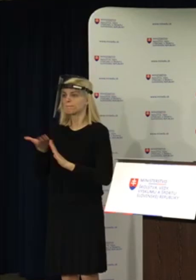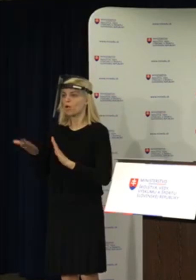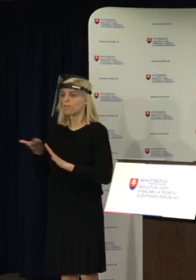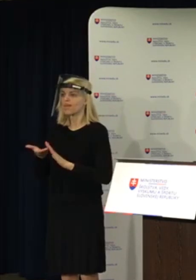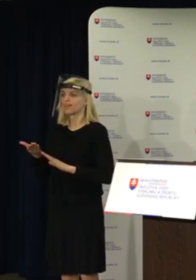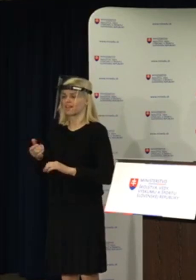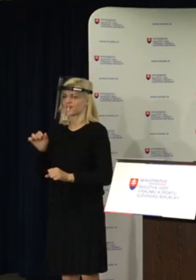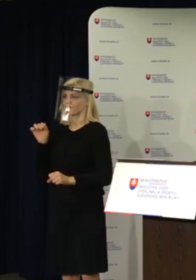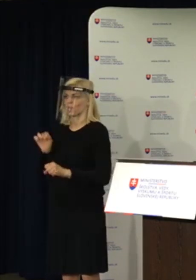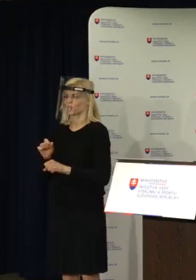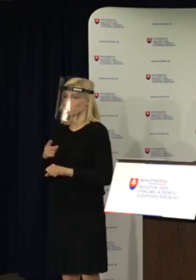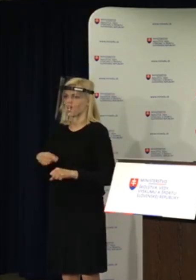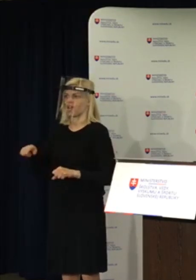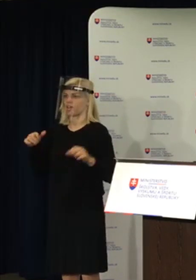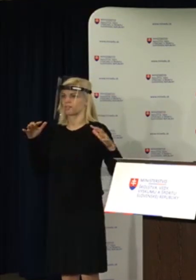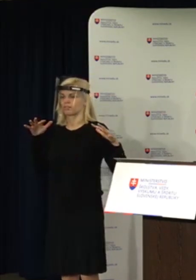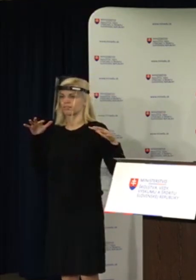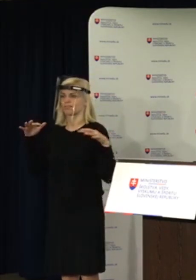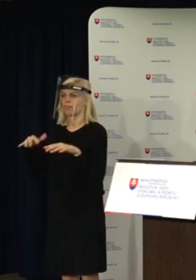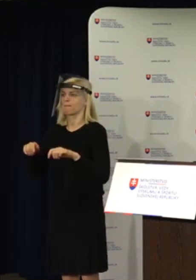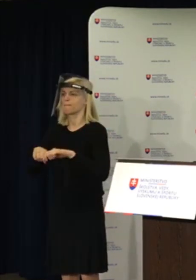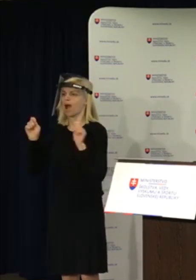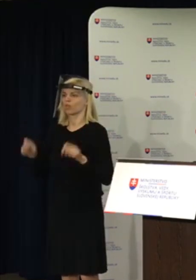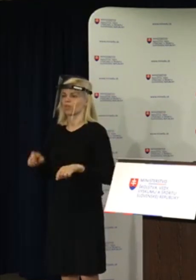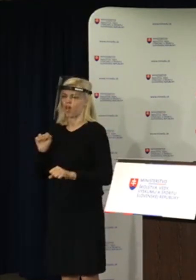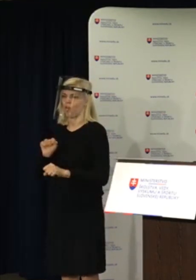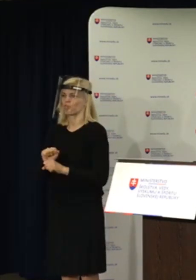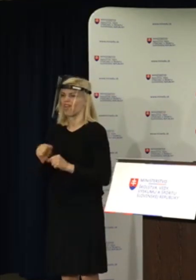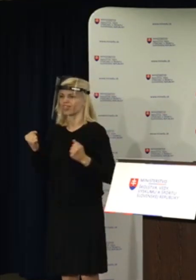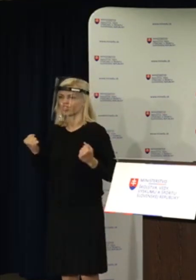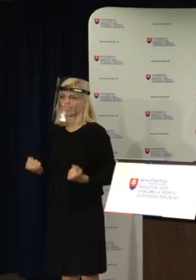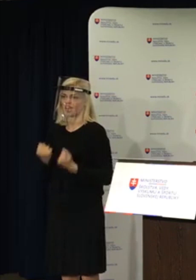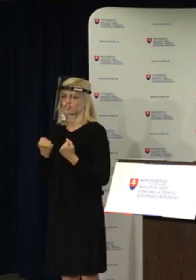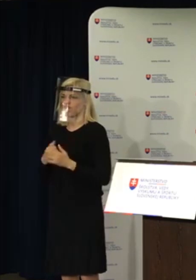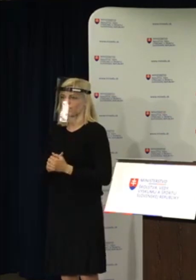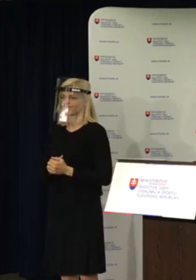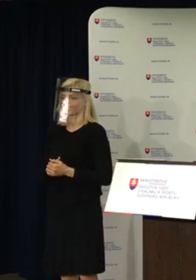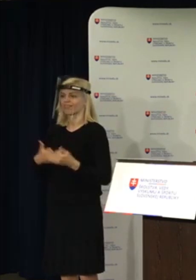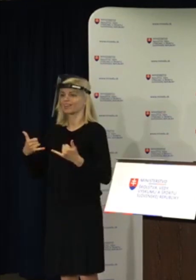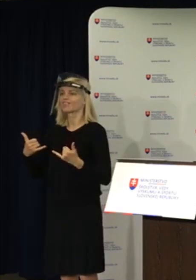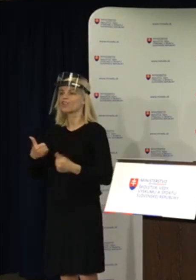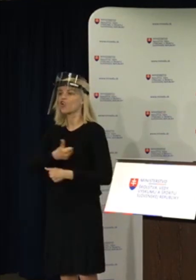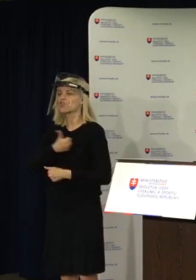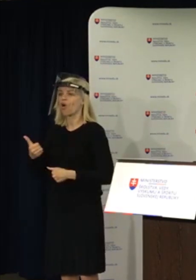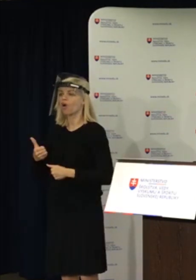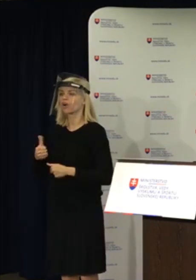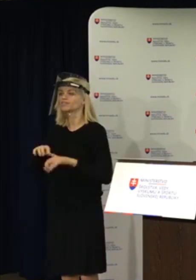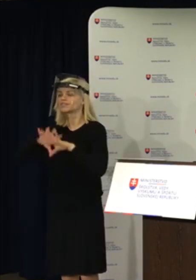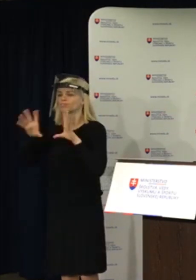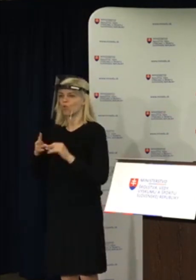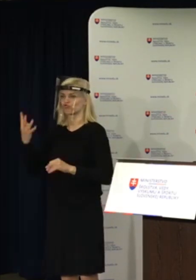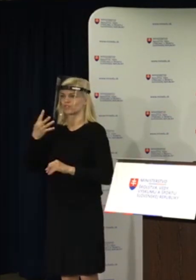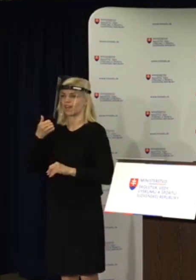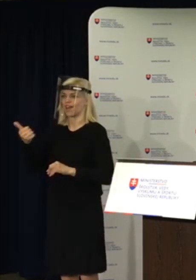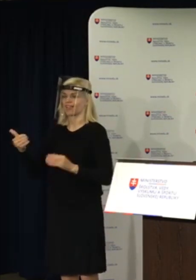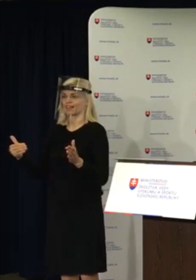by boli naozaj masové maturity ešte náročnejšie. Povedzme si, že tento rok maturuje 41 tisíc maturantov